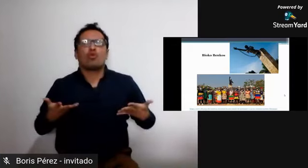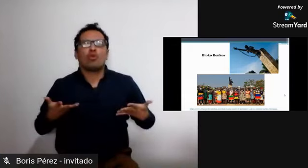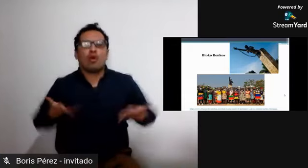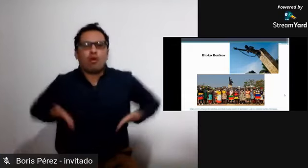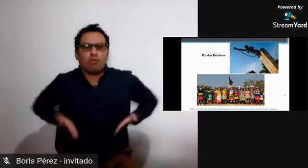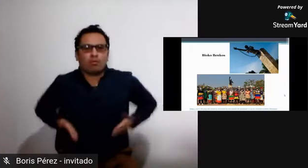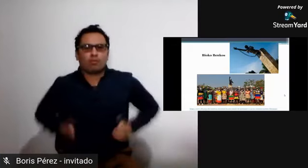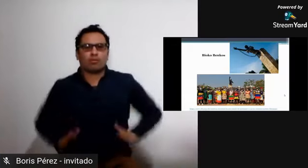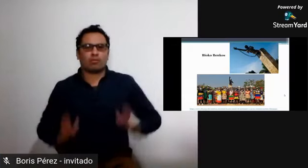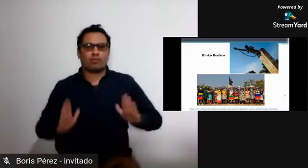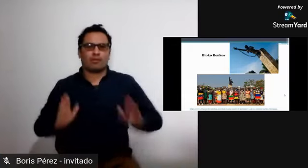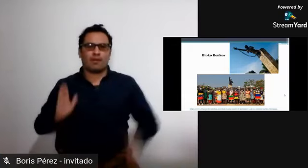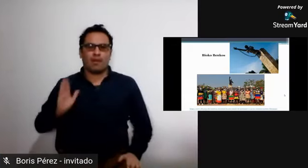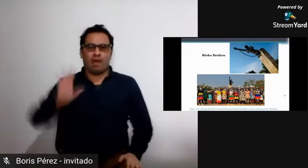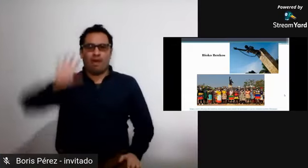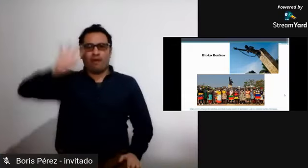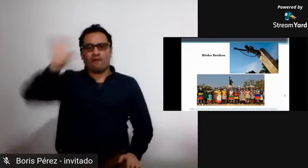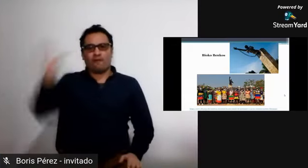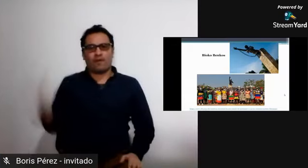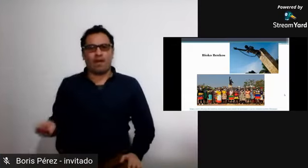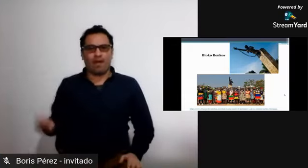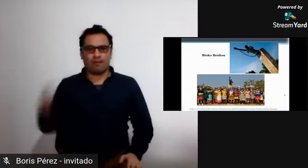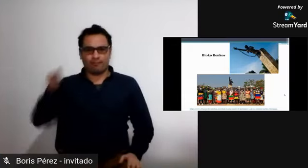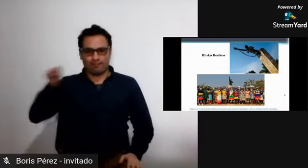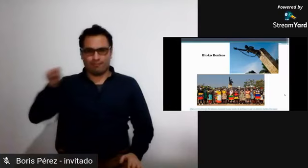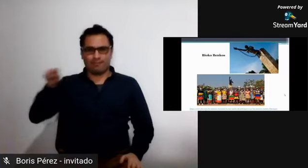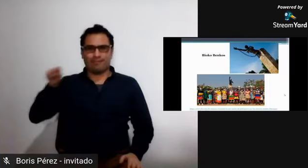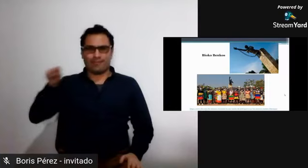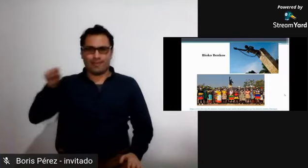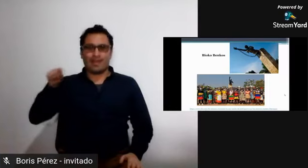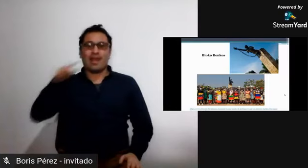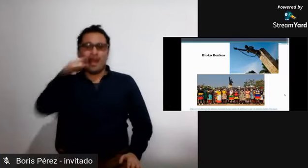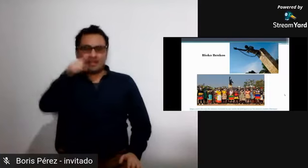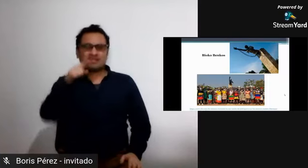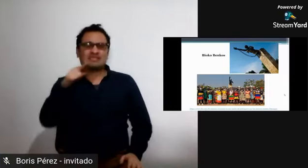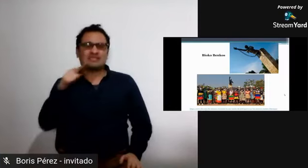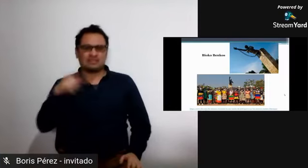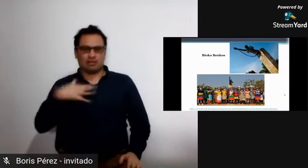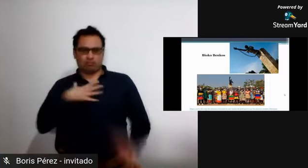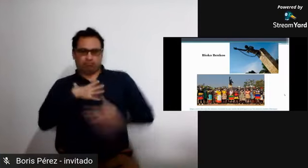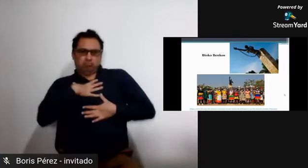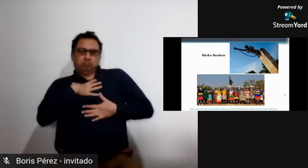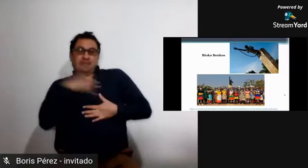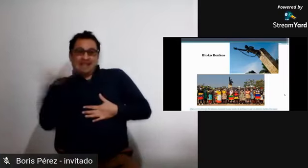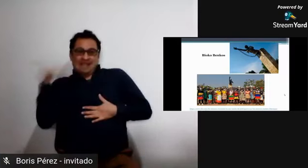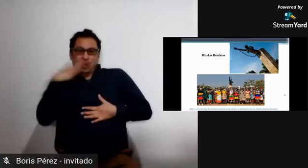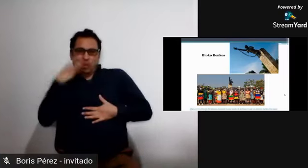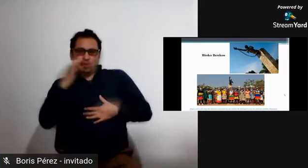en esta escultura, fue una persona nacida en África